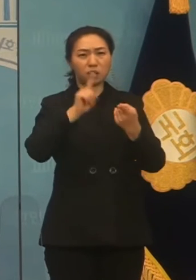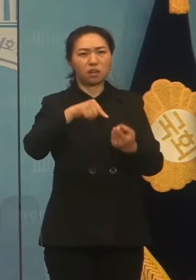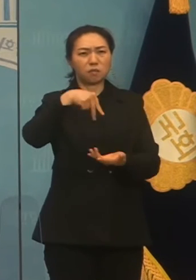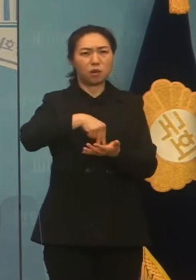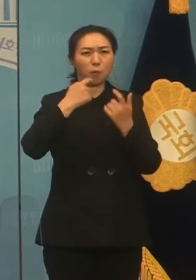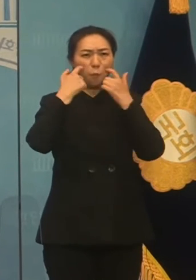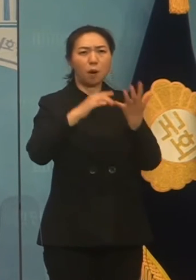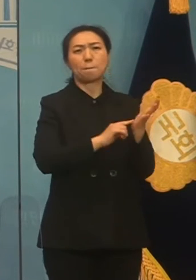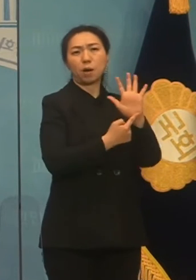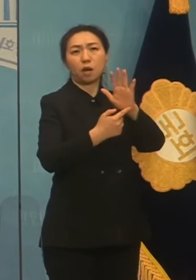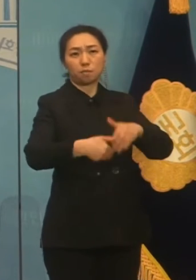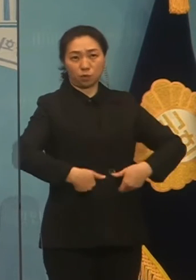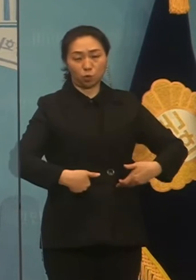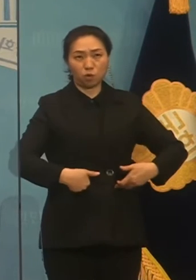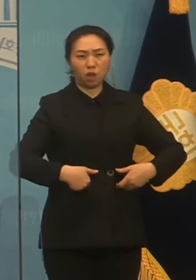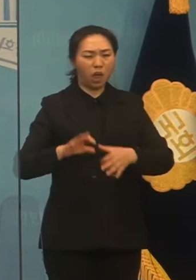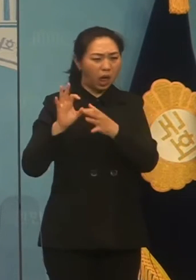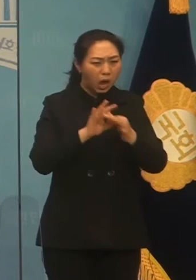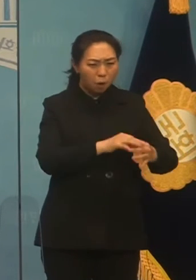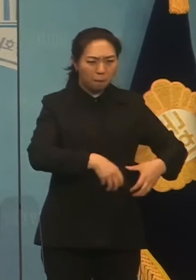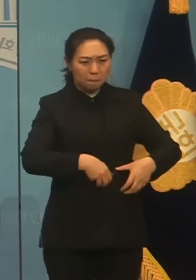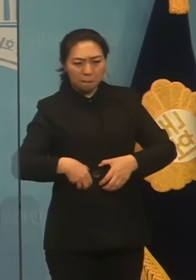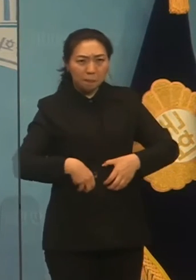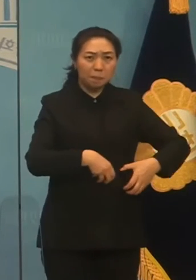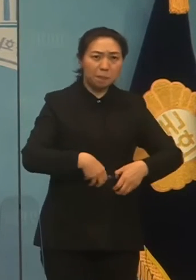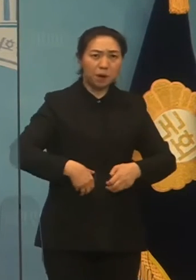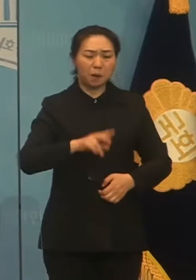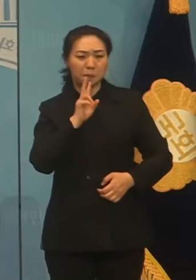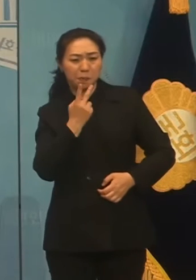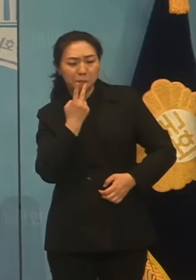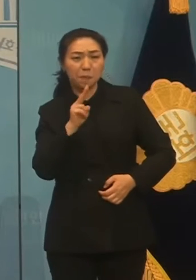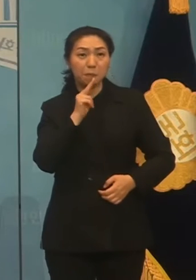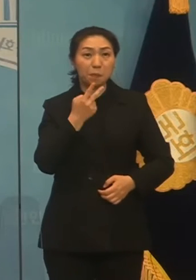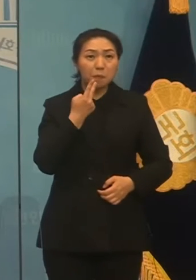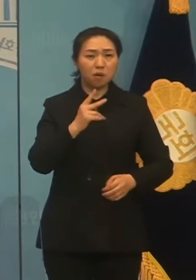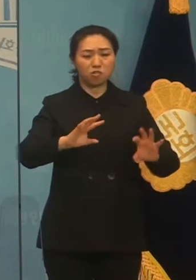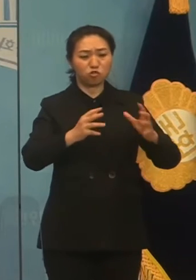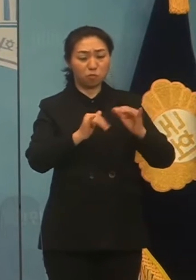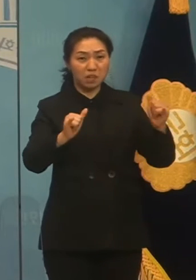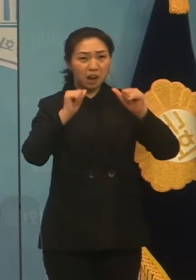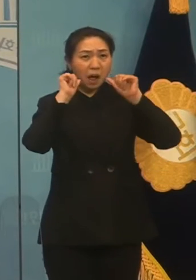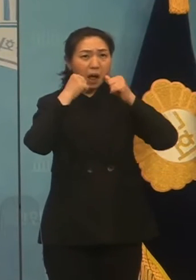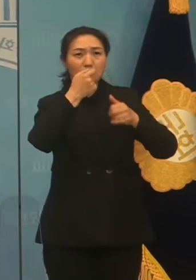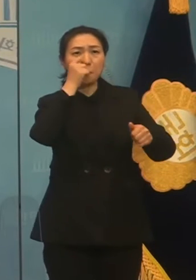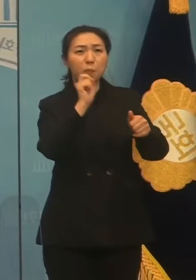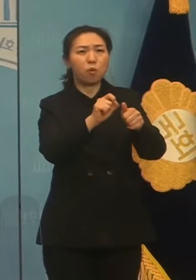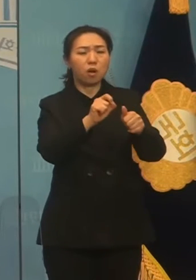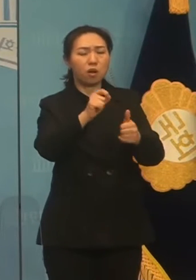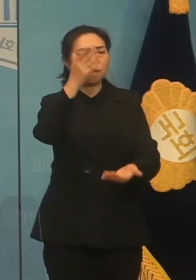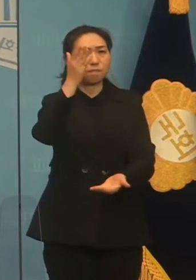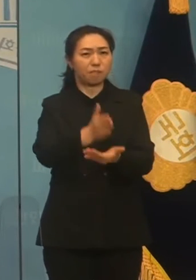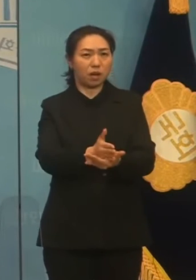계속 오락가락하며 국민을 기만하는 행위를 즉각 멈추십시오.